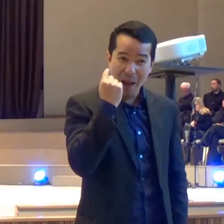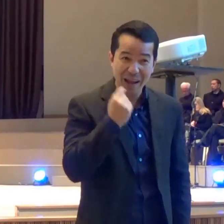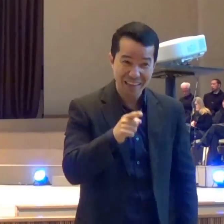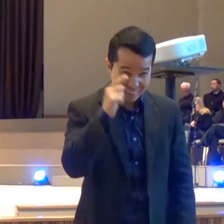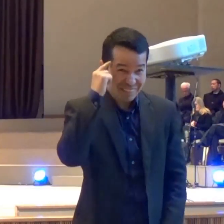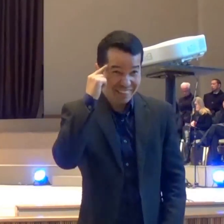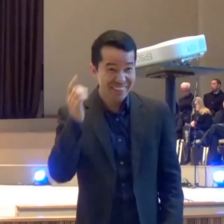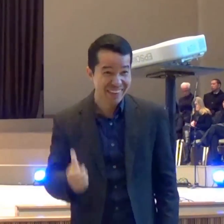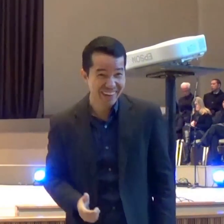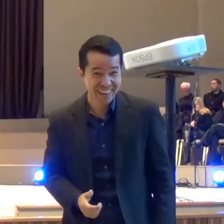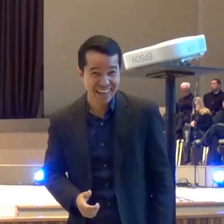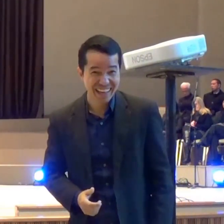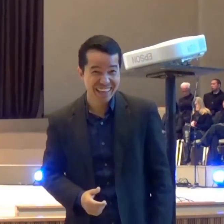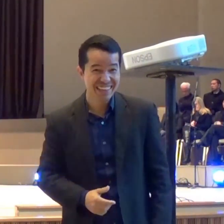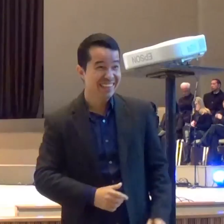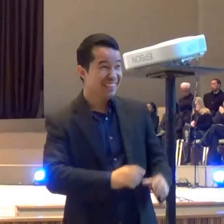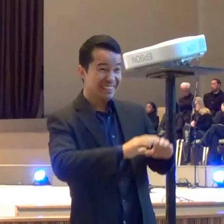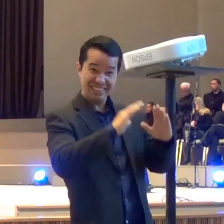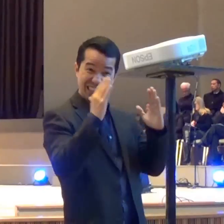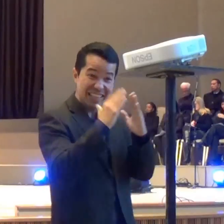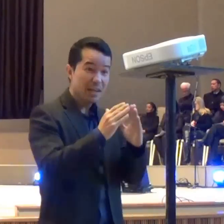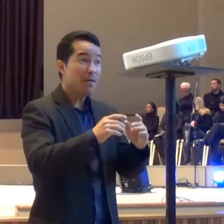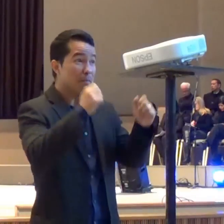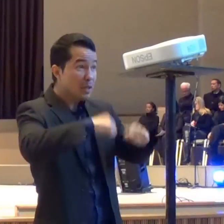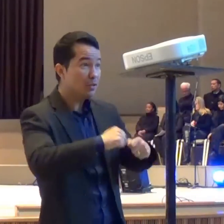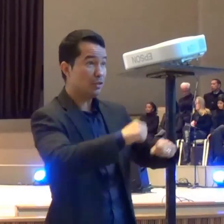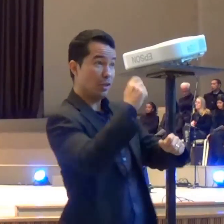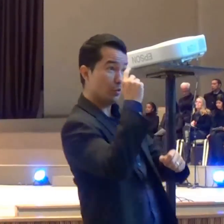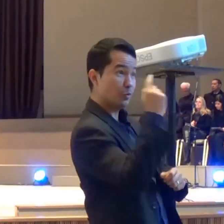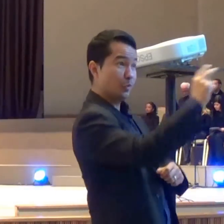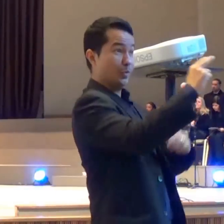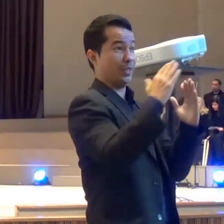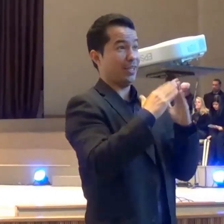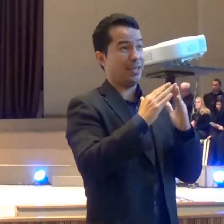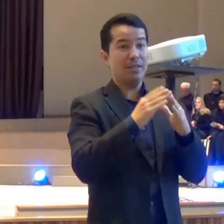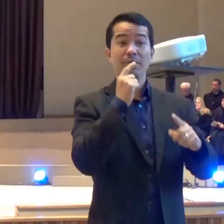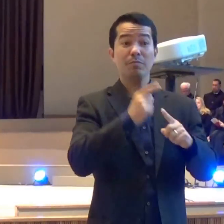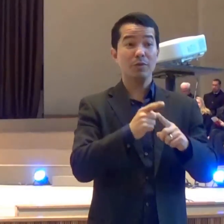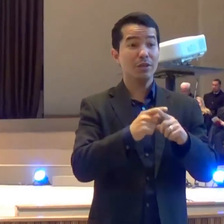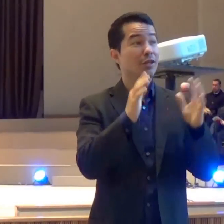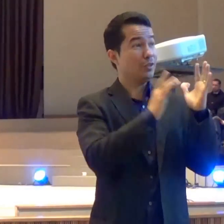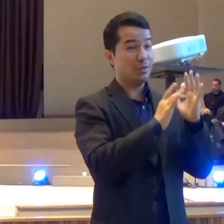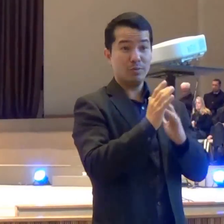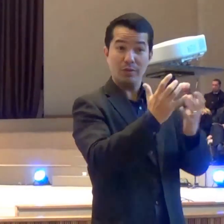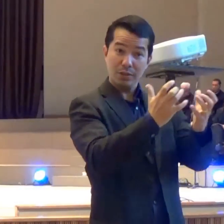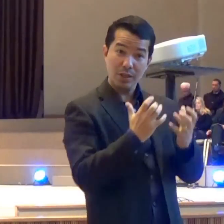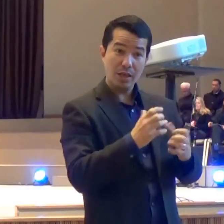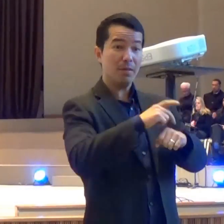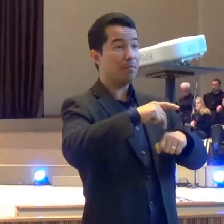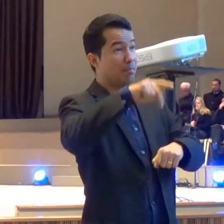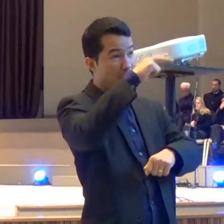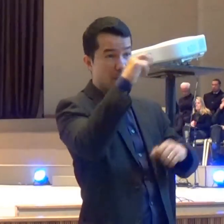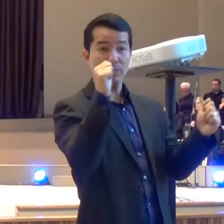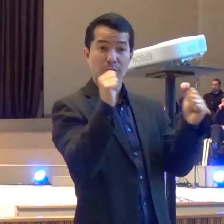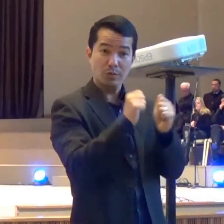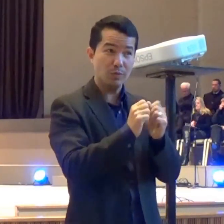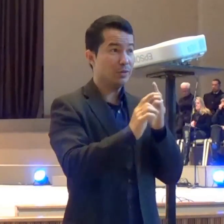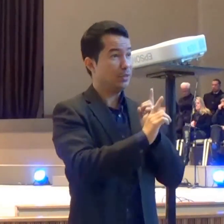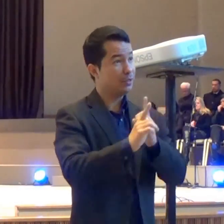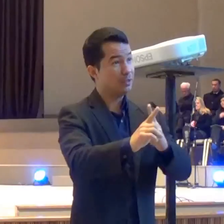festas da sua casa Porque ele quer passar a Páscoa com seus discípulos na sua casa